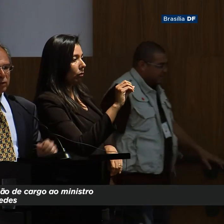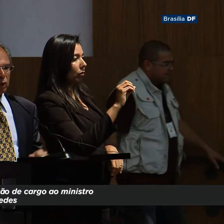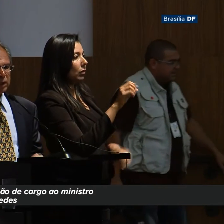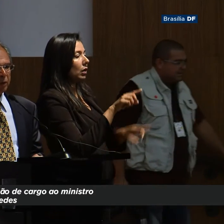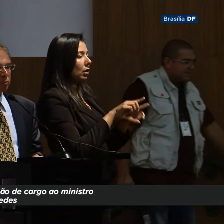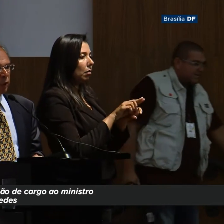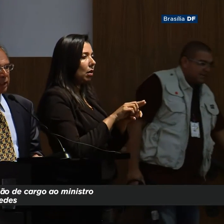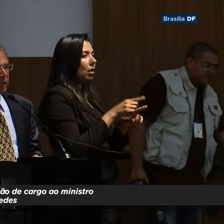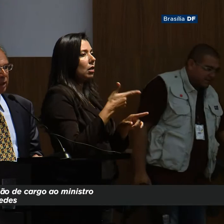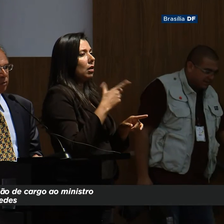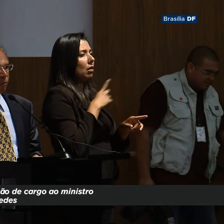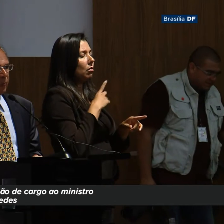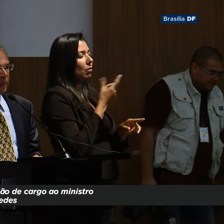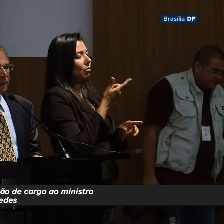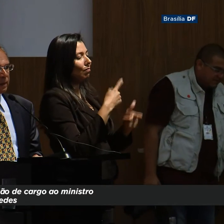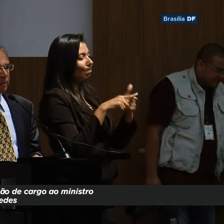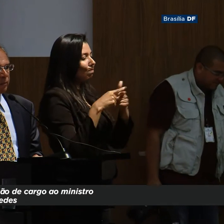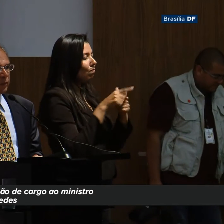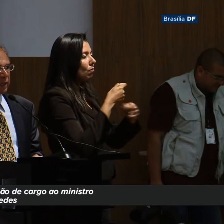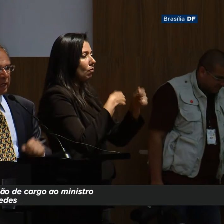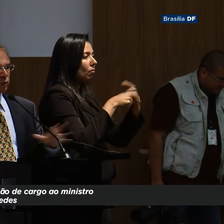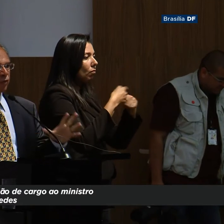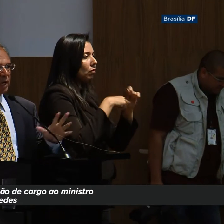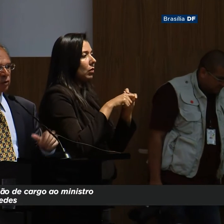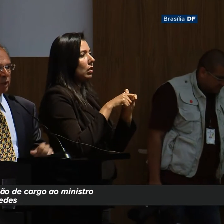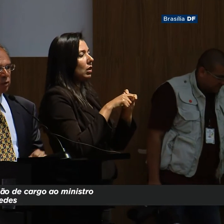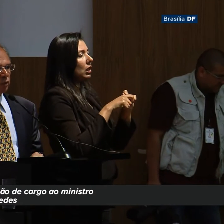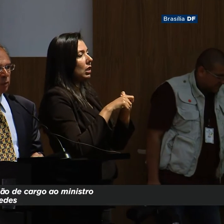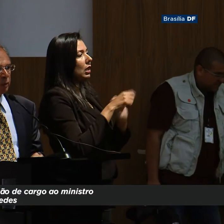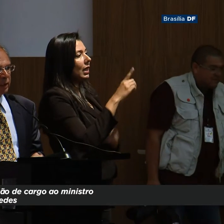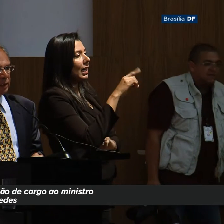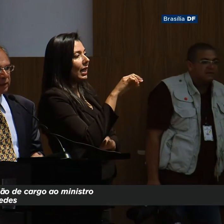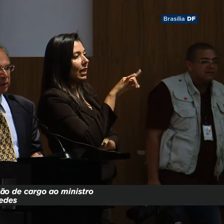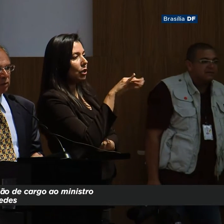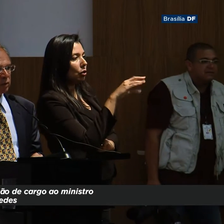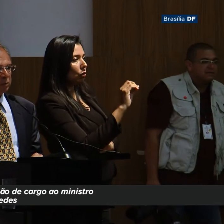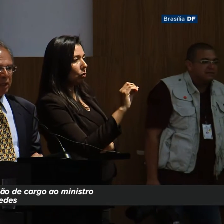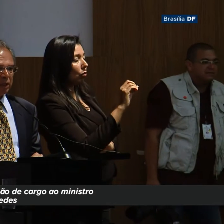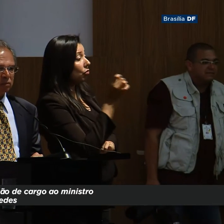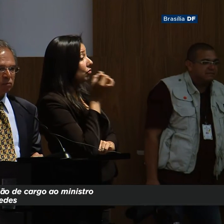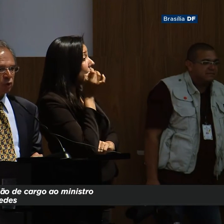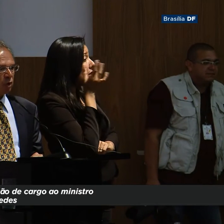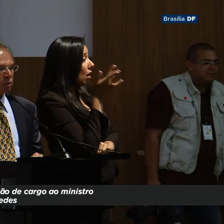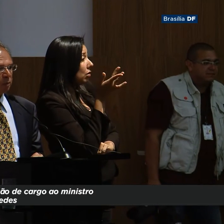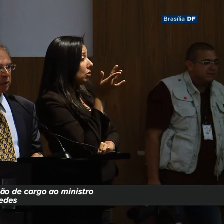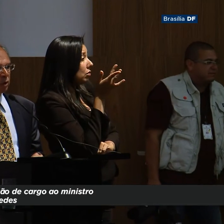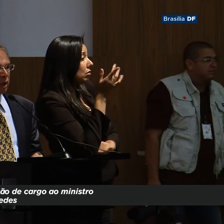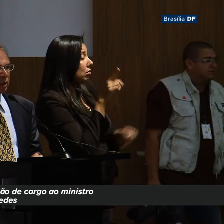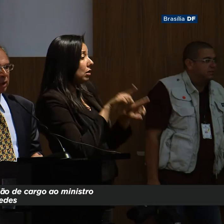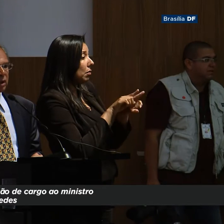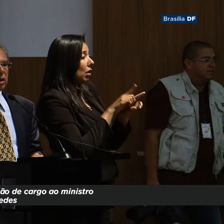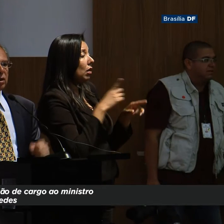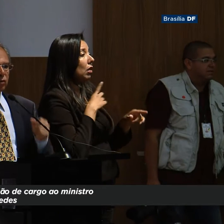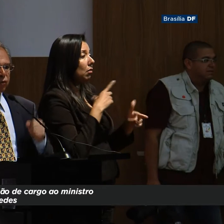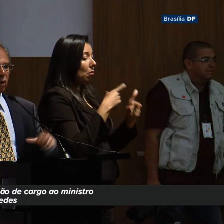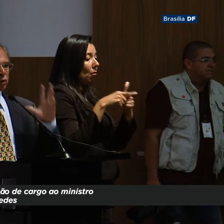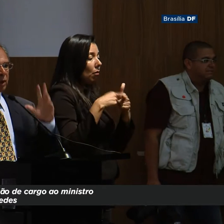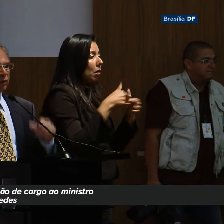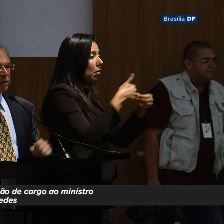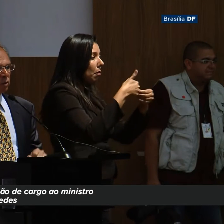conta em aberto no orçamento monetário, crédito fácil ia resolver o problema da nação, em meio ao choque do petróleo,